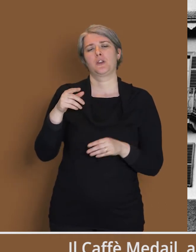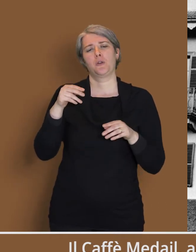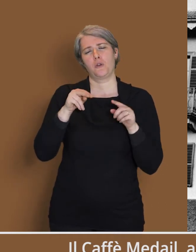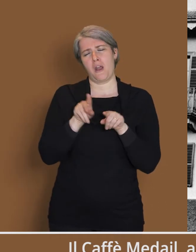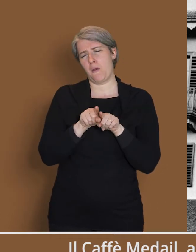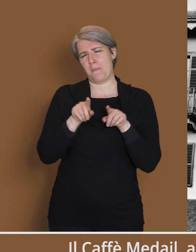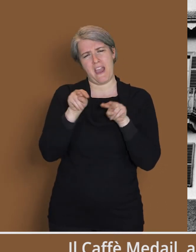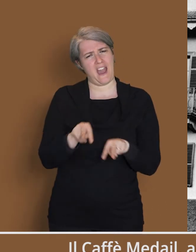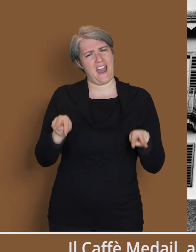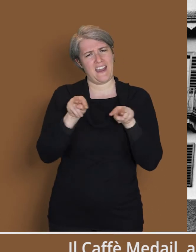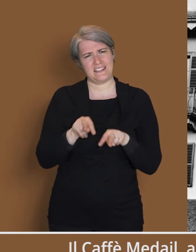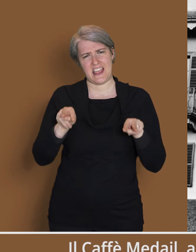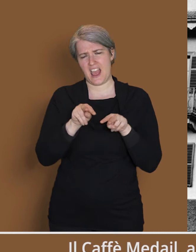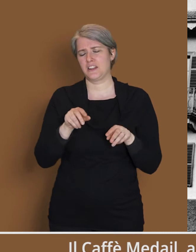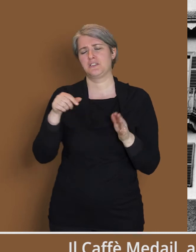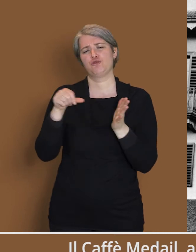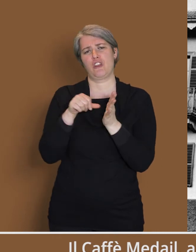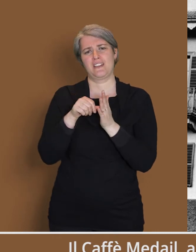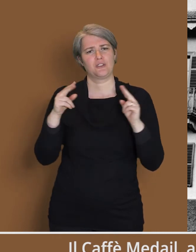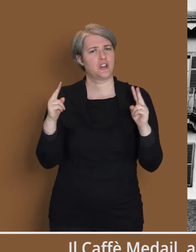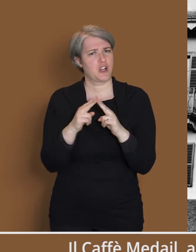cultura e di divertimento per Bardonecchia.